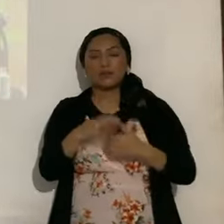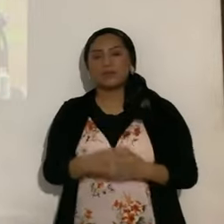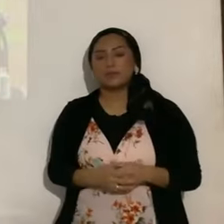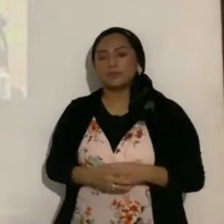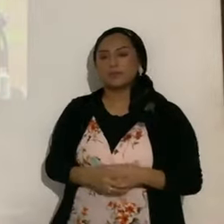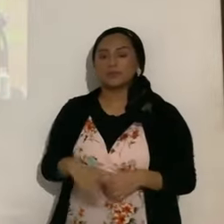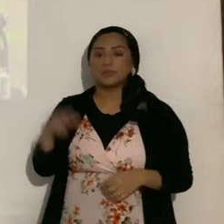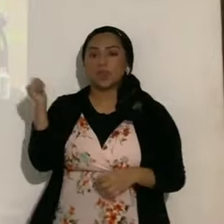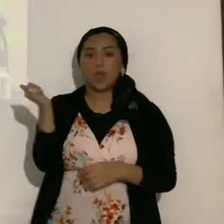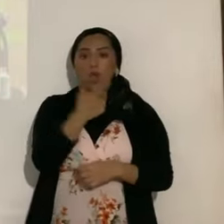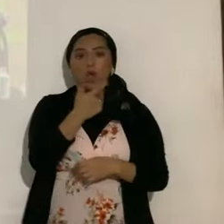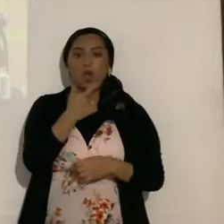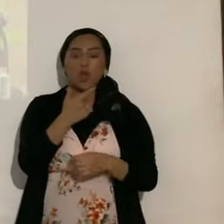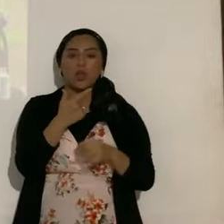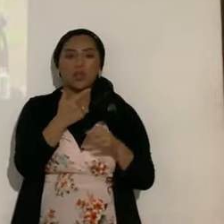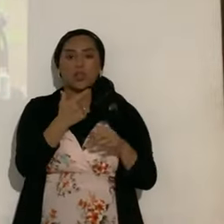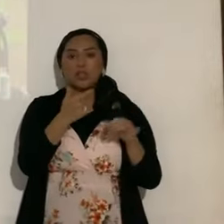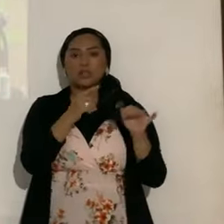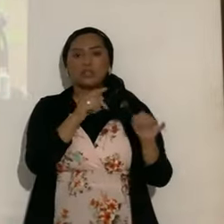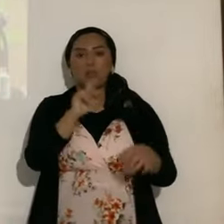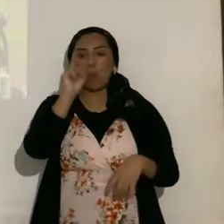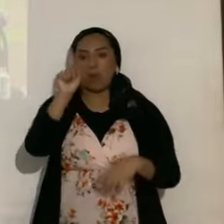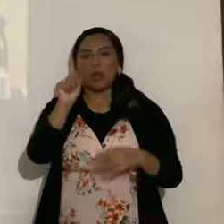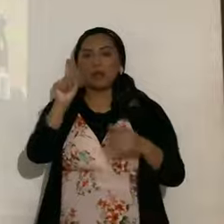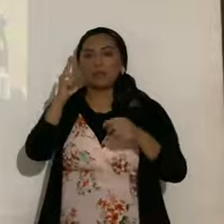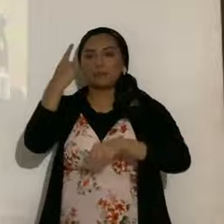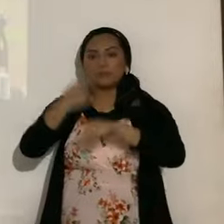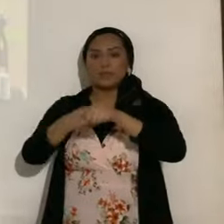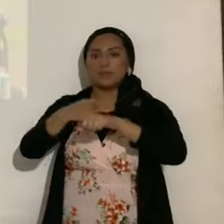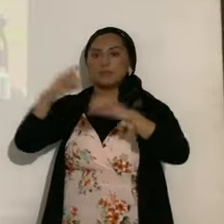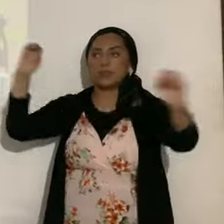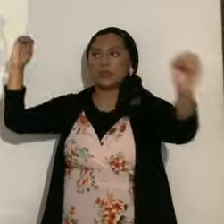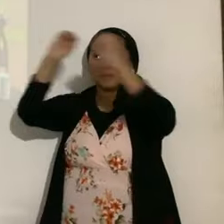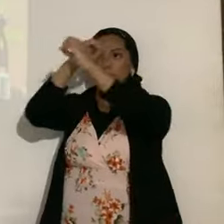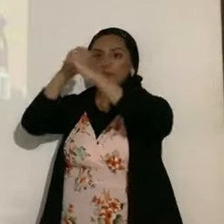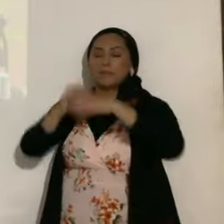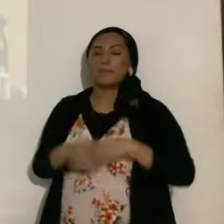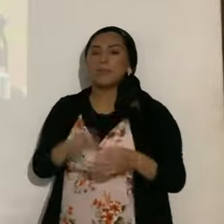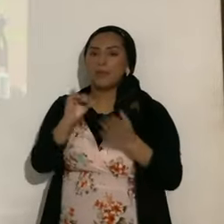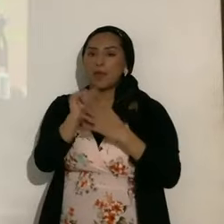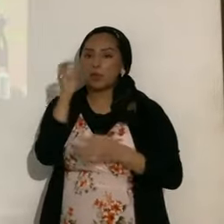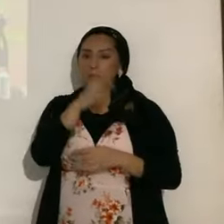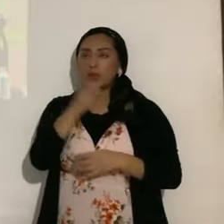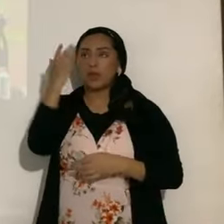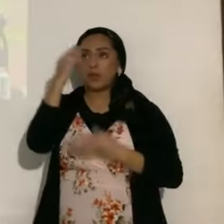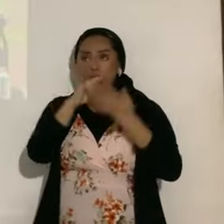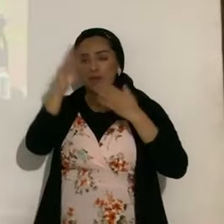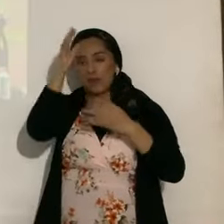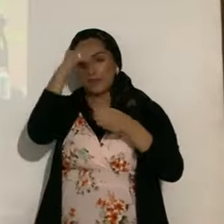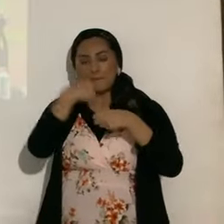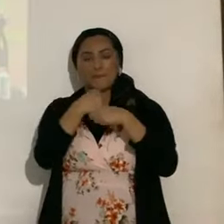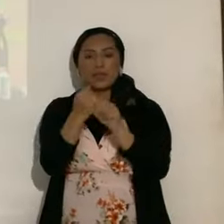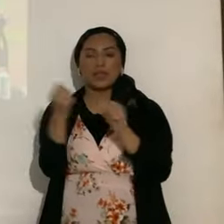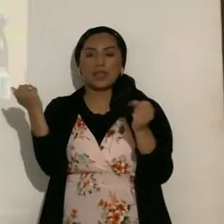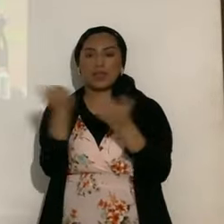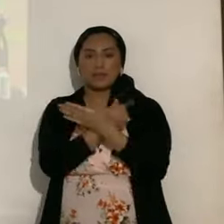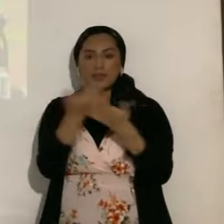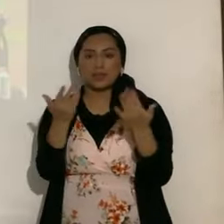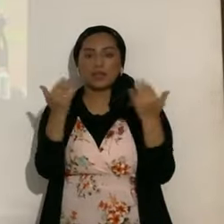todo, en una misma señal, todo, esto es muy raro, el eterno es creador de todo, ahora, atención, por lo